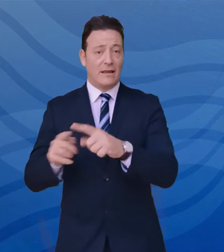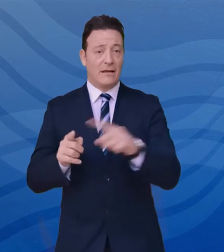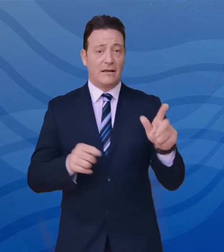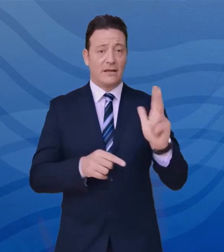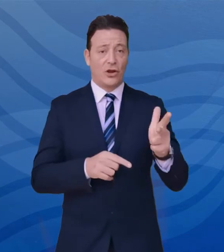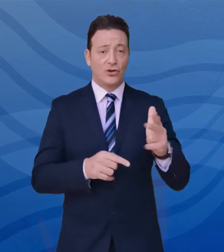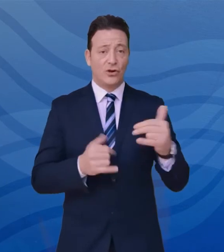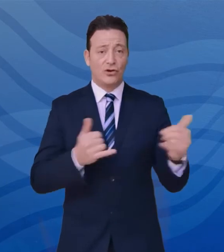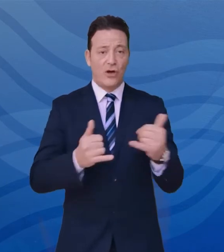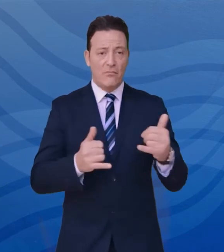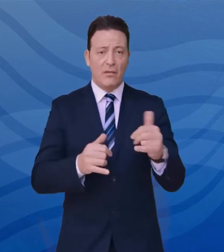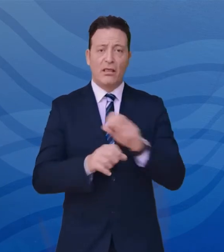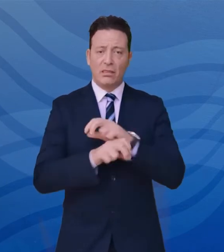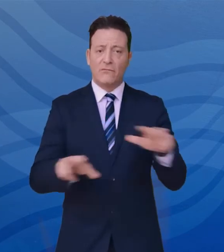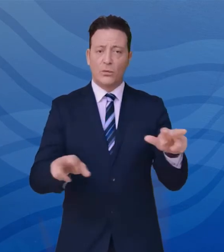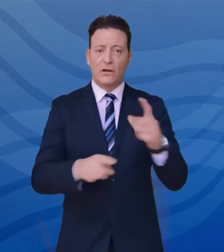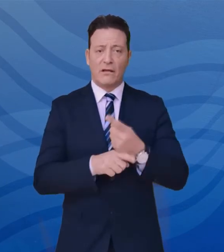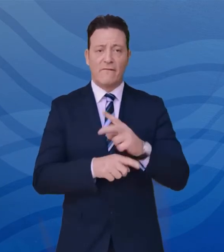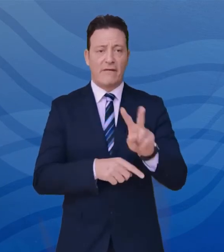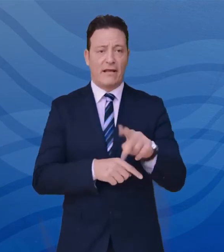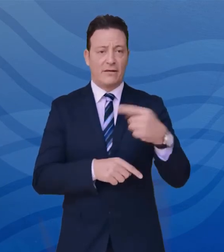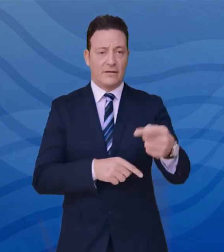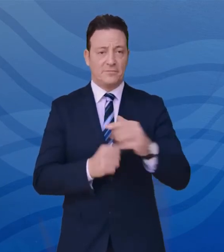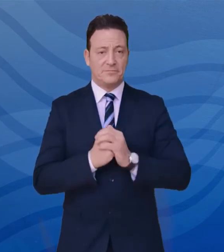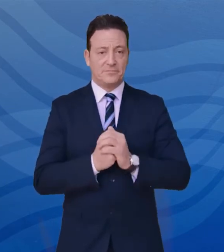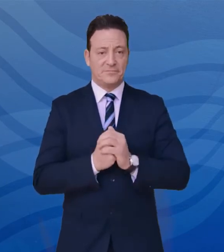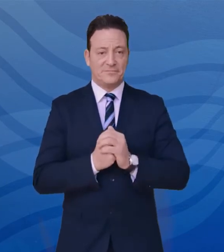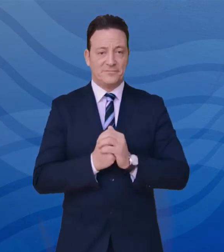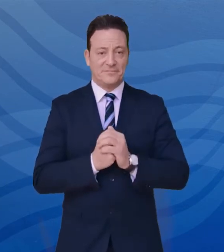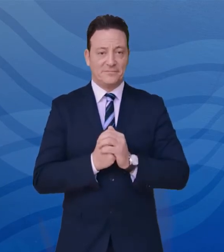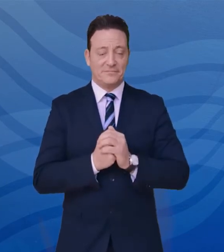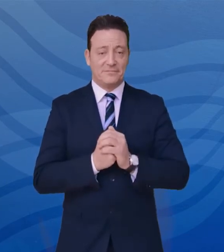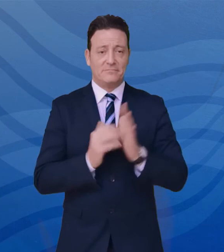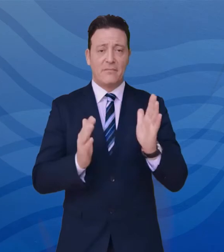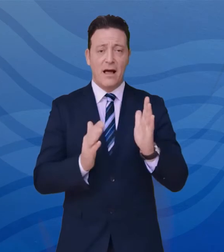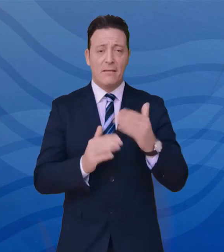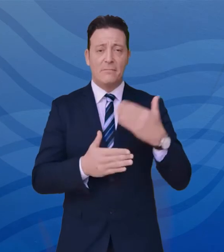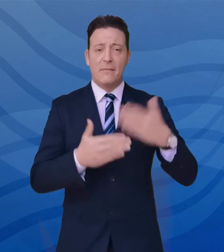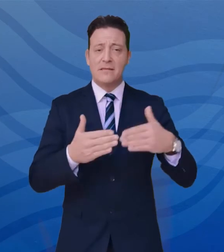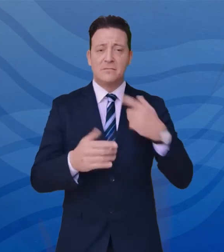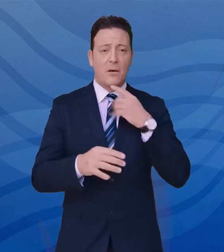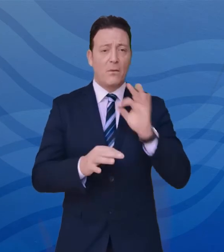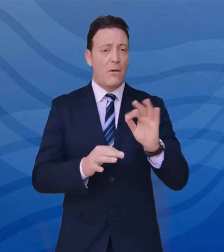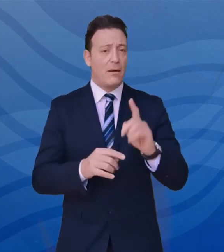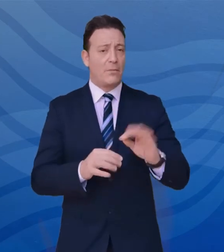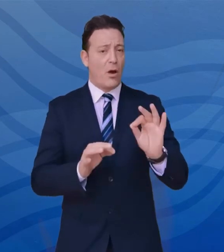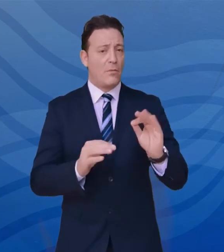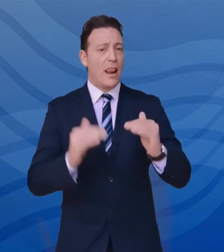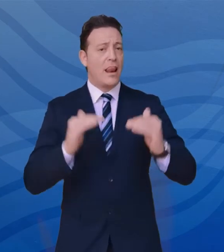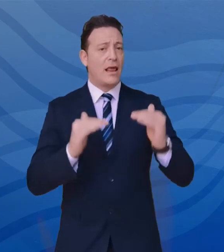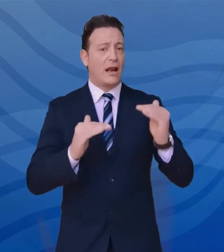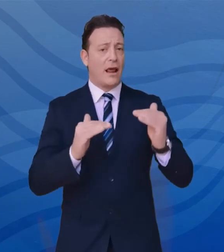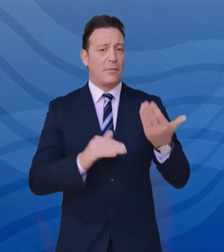sarà diffuso venerdì prossimo, ma in linea di massimo e in linea col